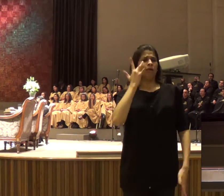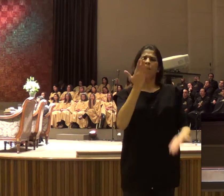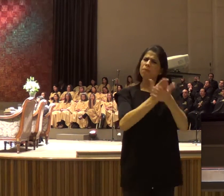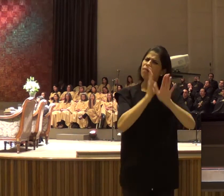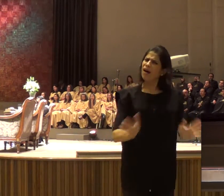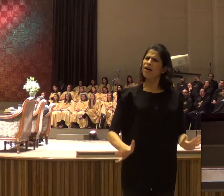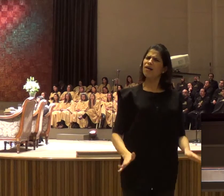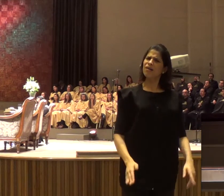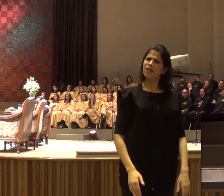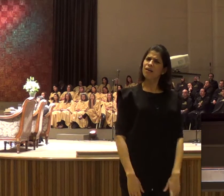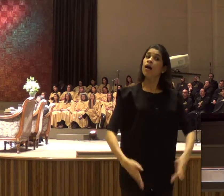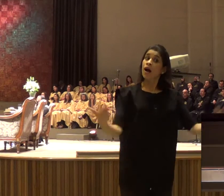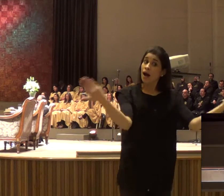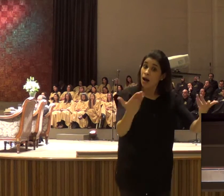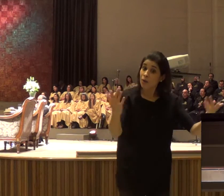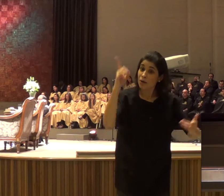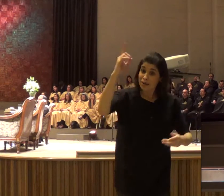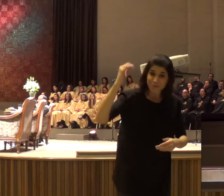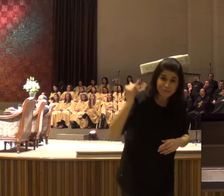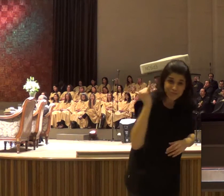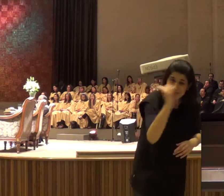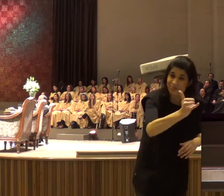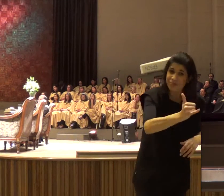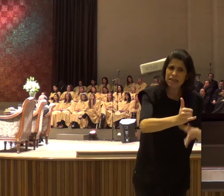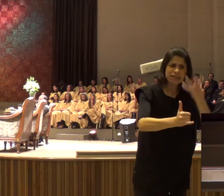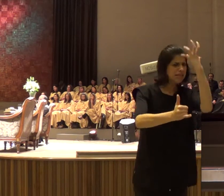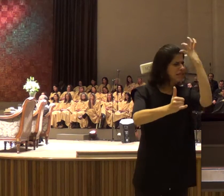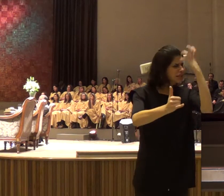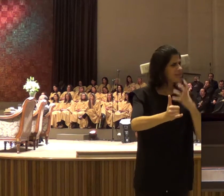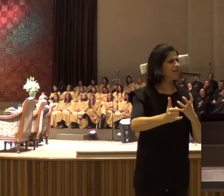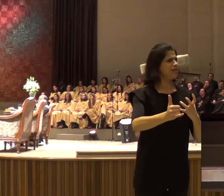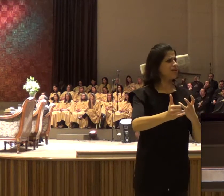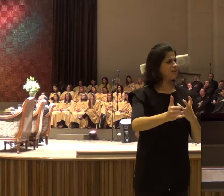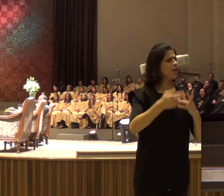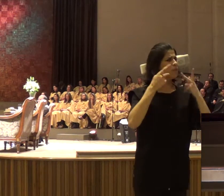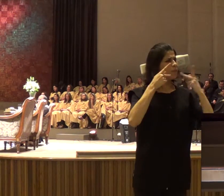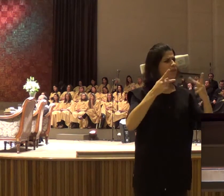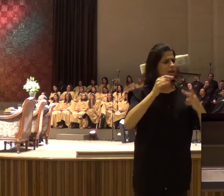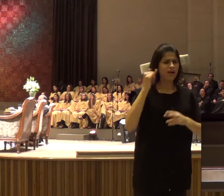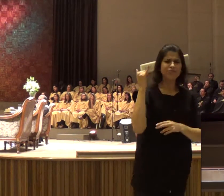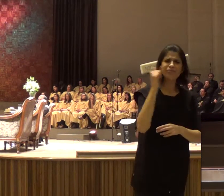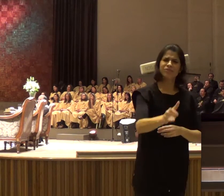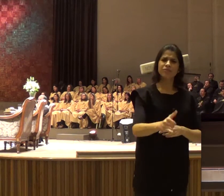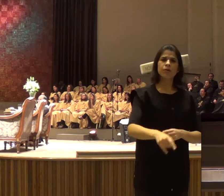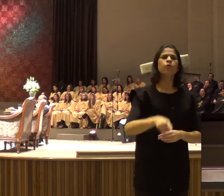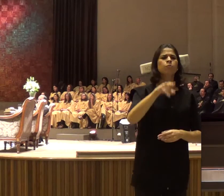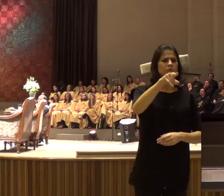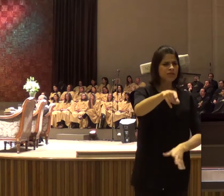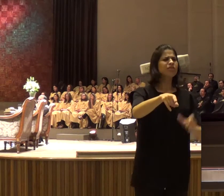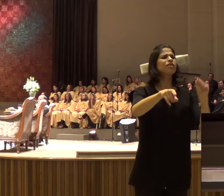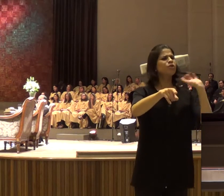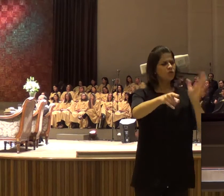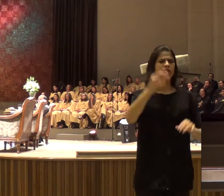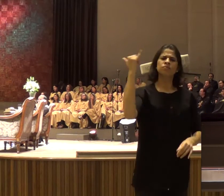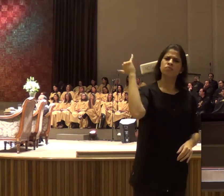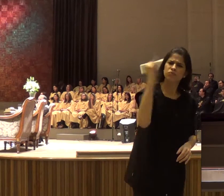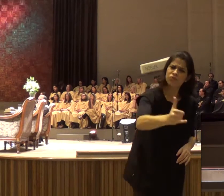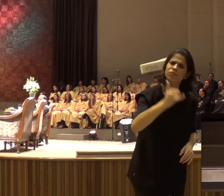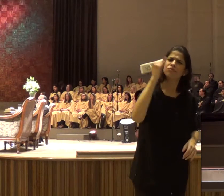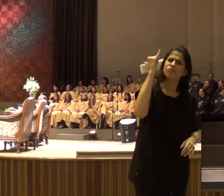agora, Deus está dizendo, para você, através dessa mensagem, tenho, falado, com você, porque você, é meu